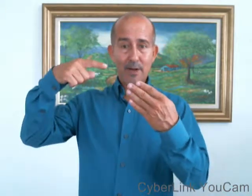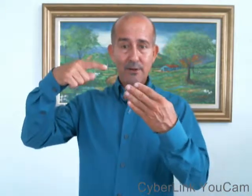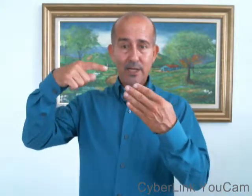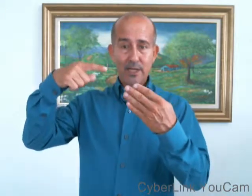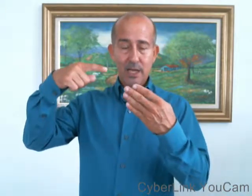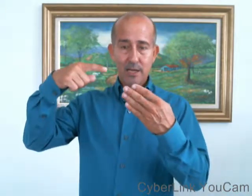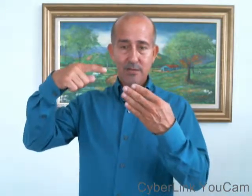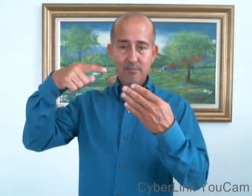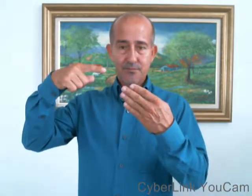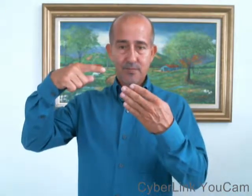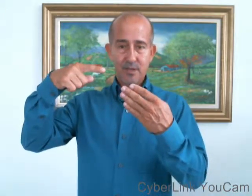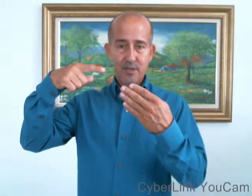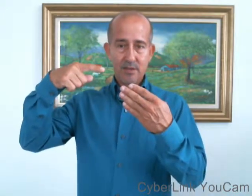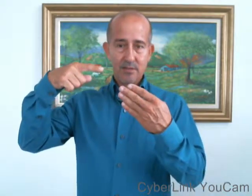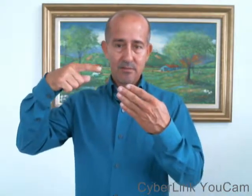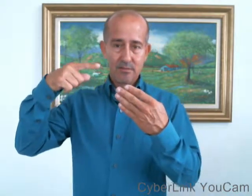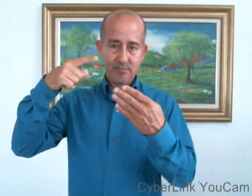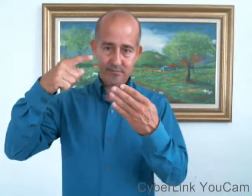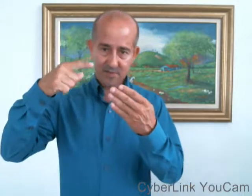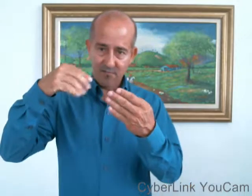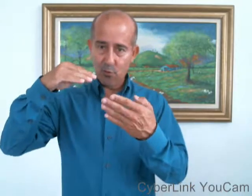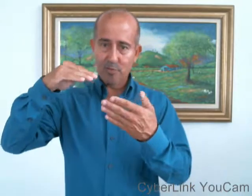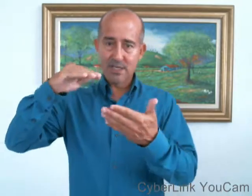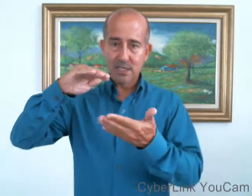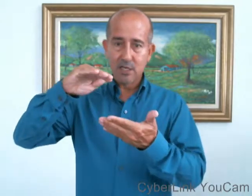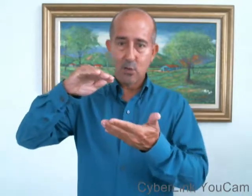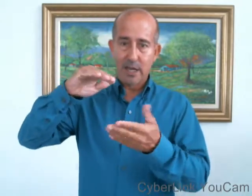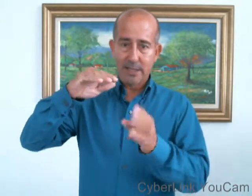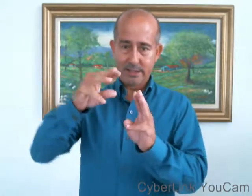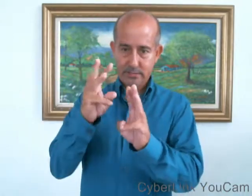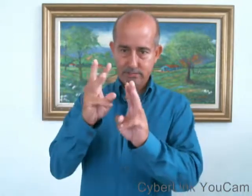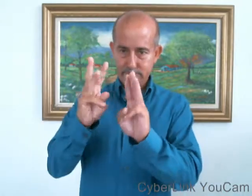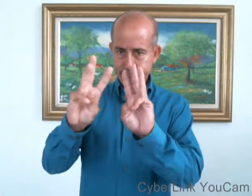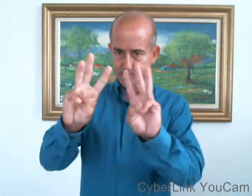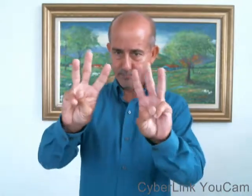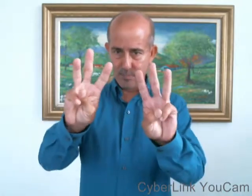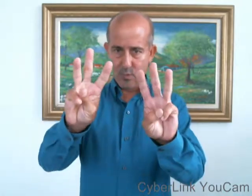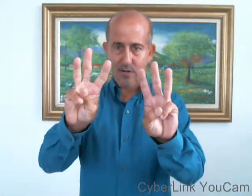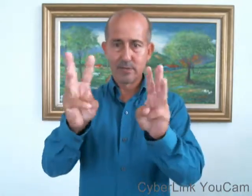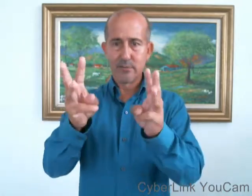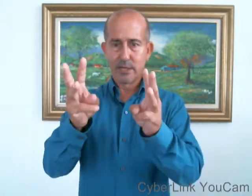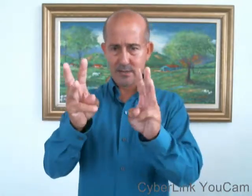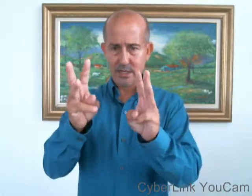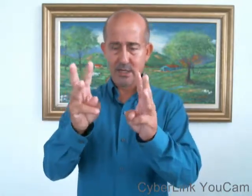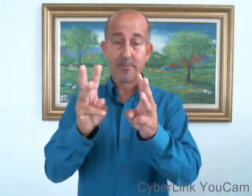manos están en formas iguales, vamos a ver una señal,